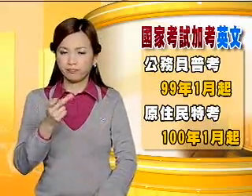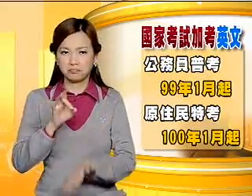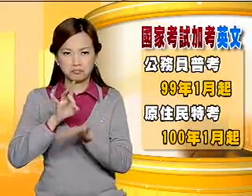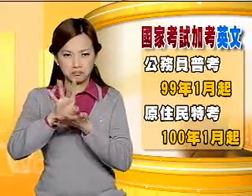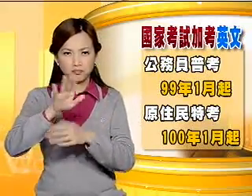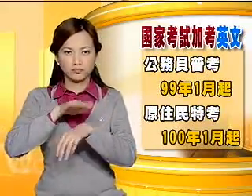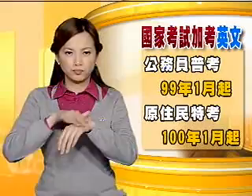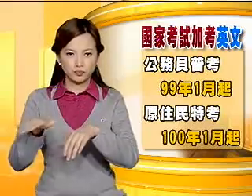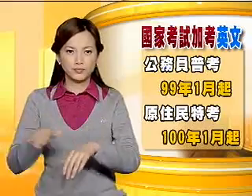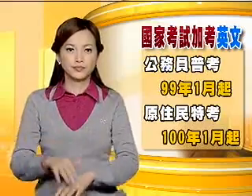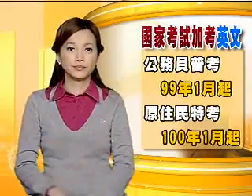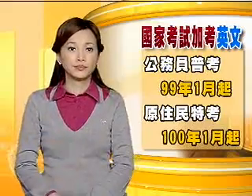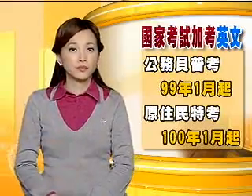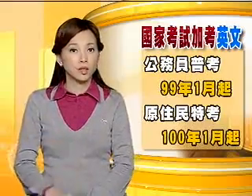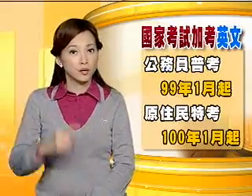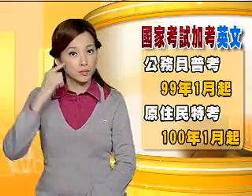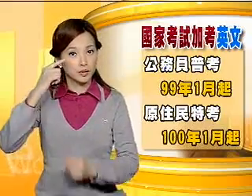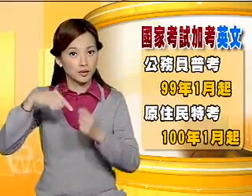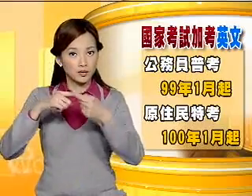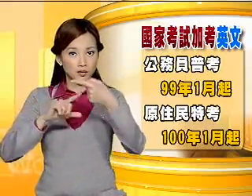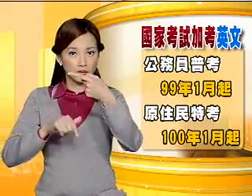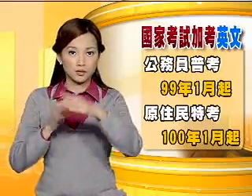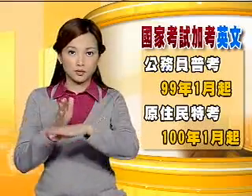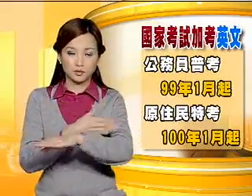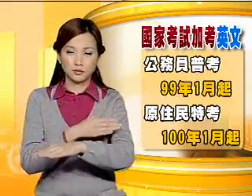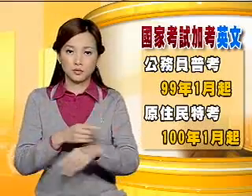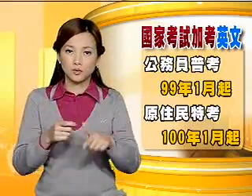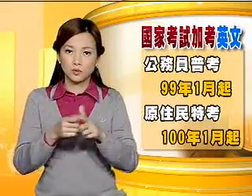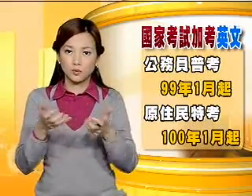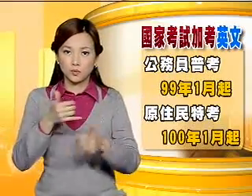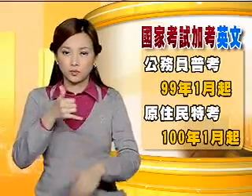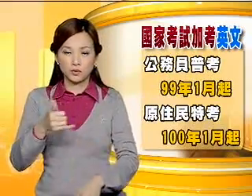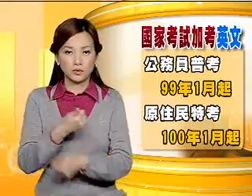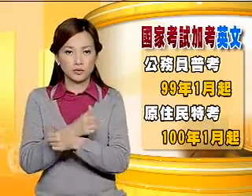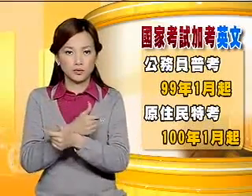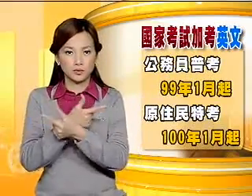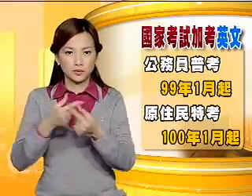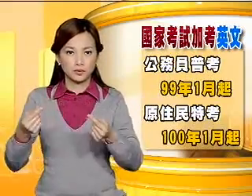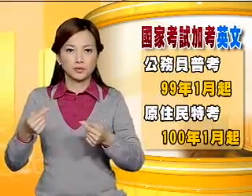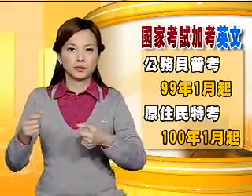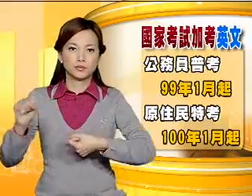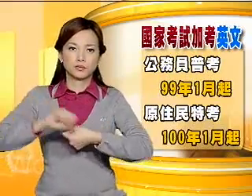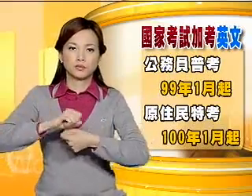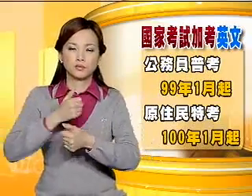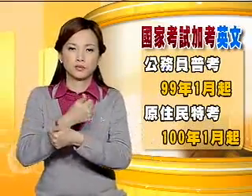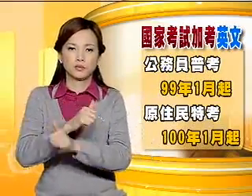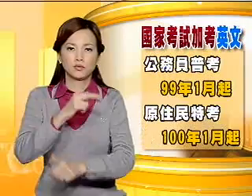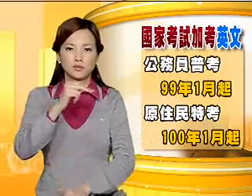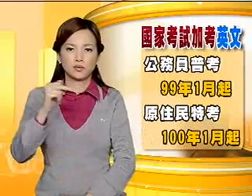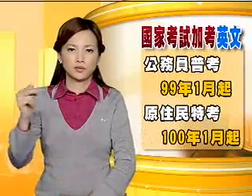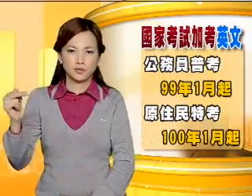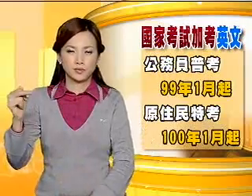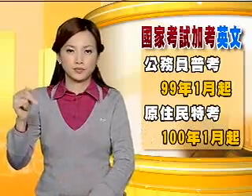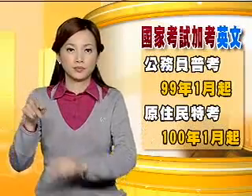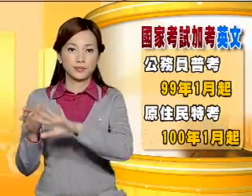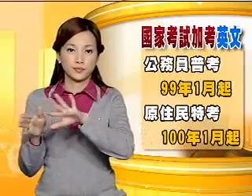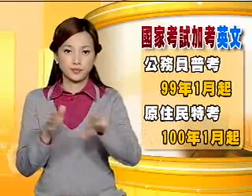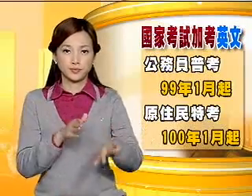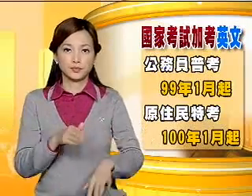还是会被淘汰的哦从明年一月开始公务员考试将要一律加考英文而至于